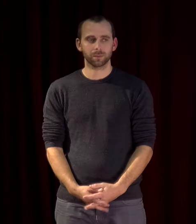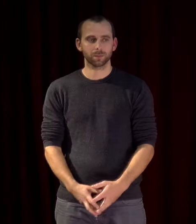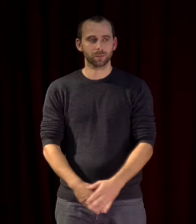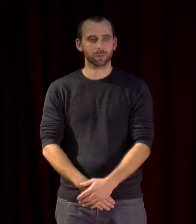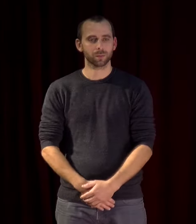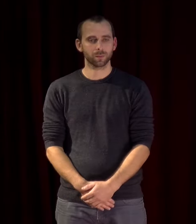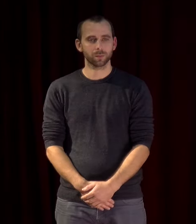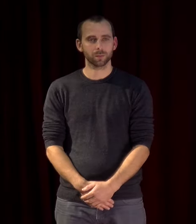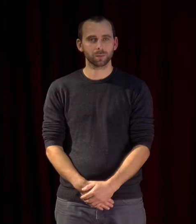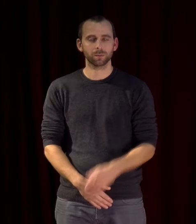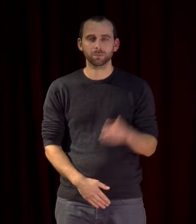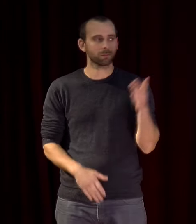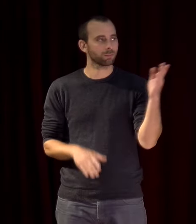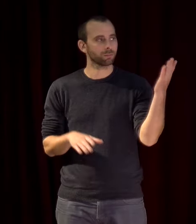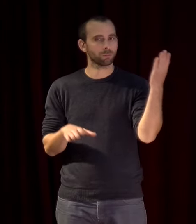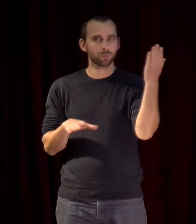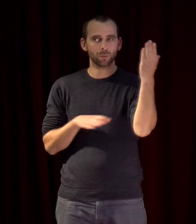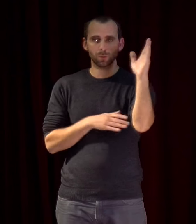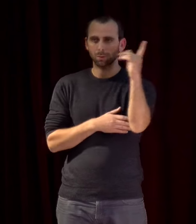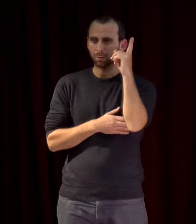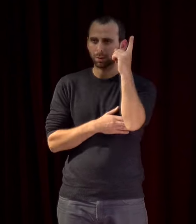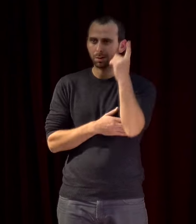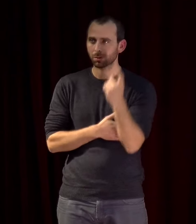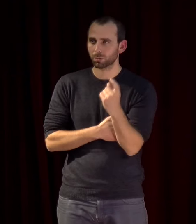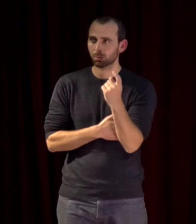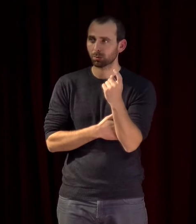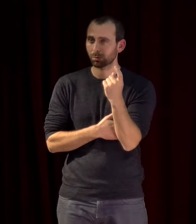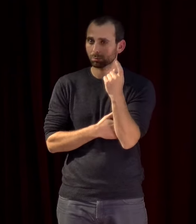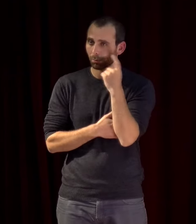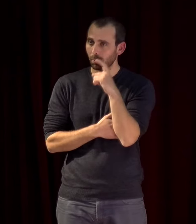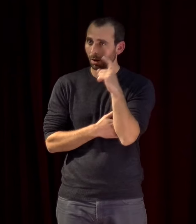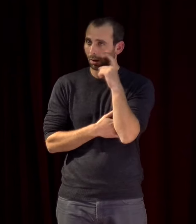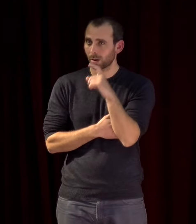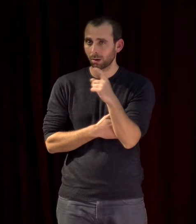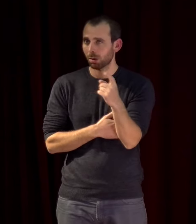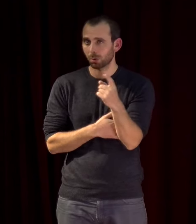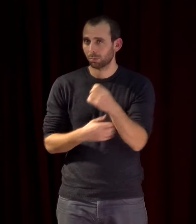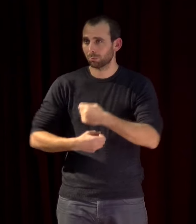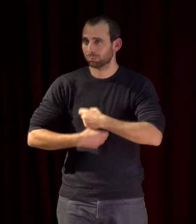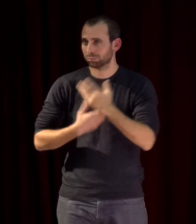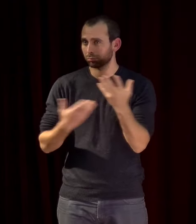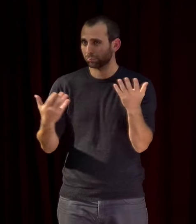je ne sais pas s'il y a une autre question aux remarques aux commentaires